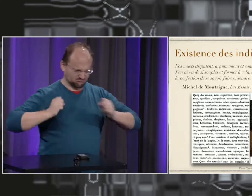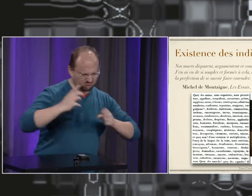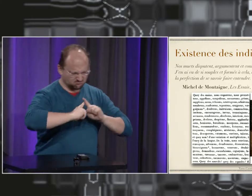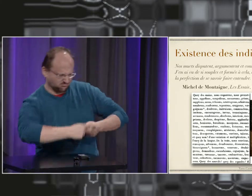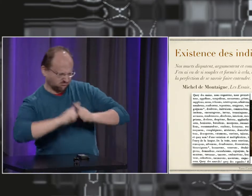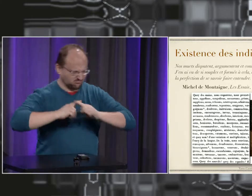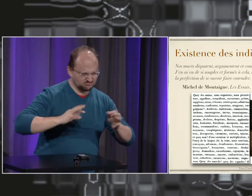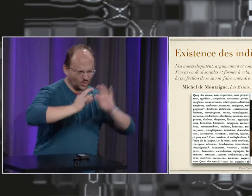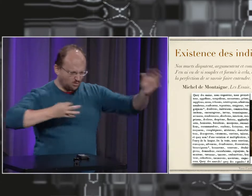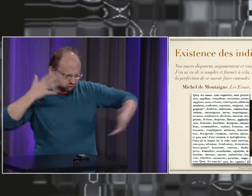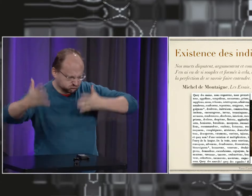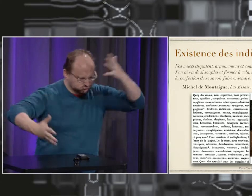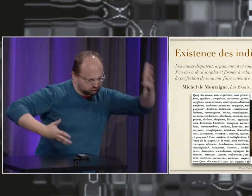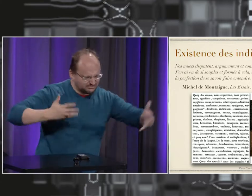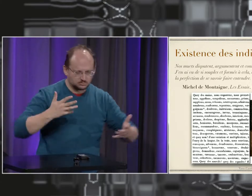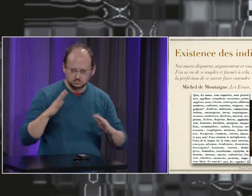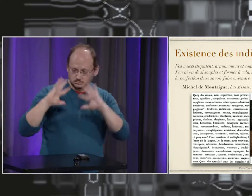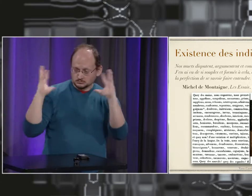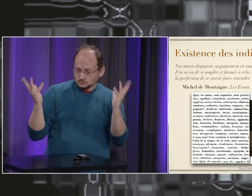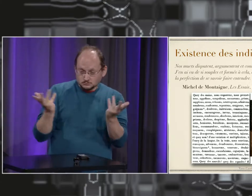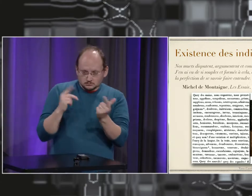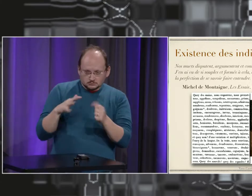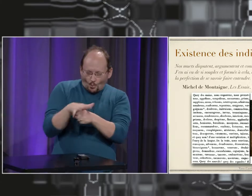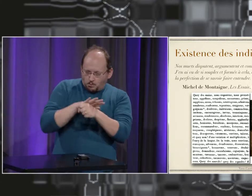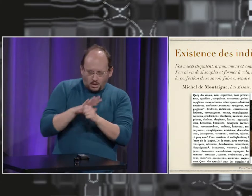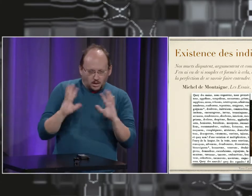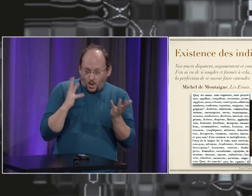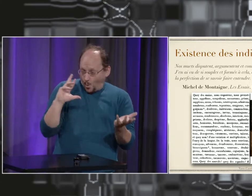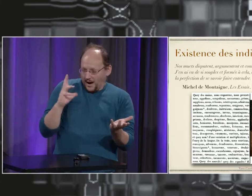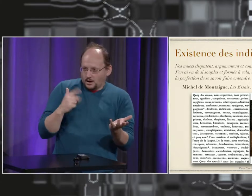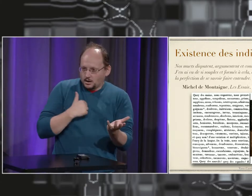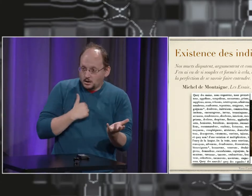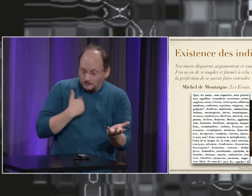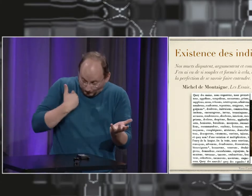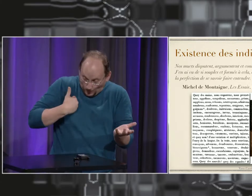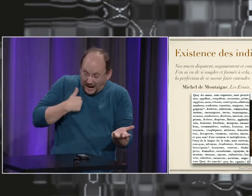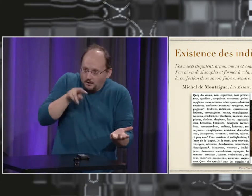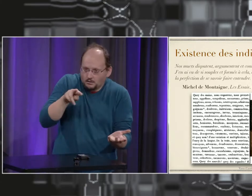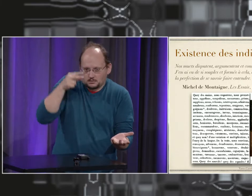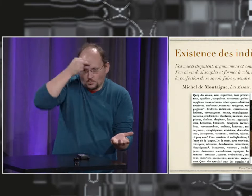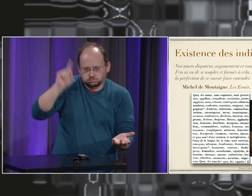traduit de français ancien. Les muets disputent, argumentent et comptent des histoires par signe.